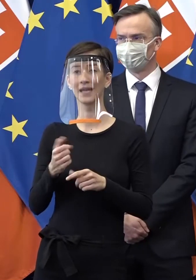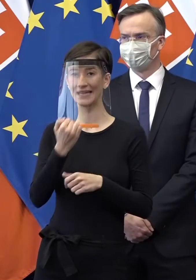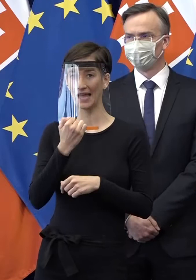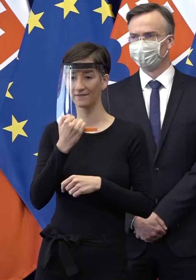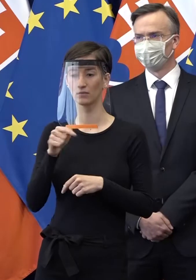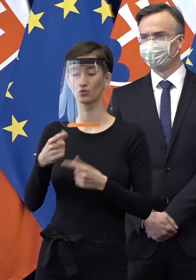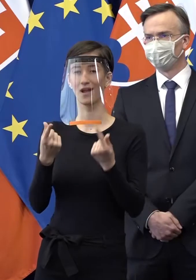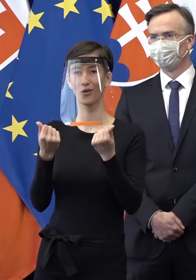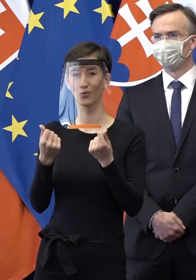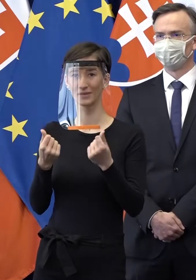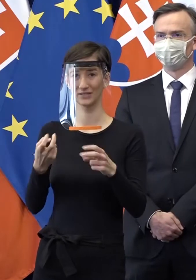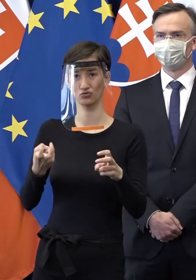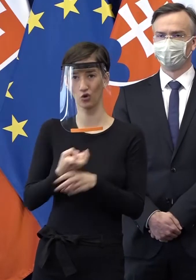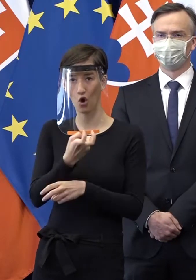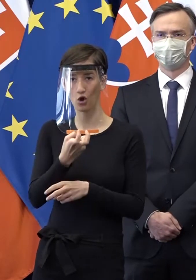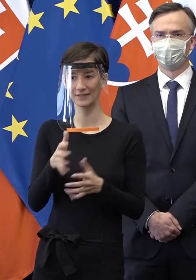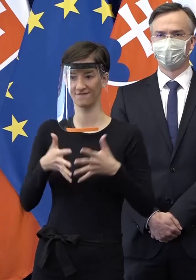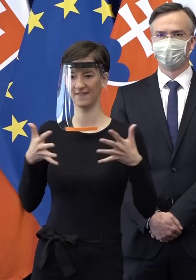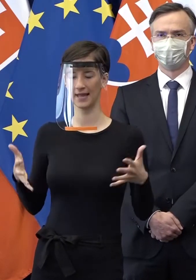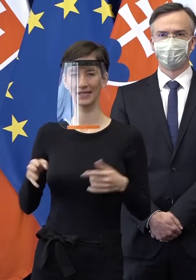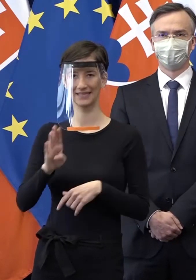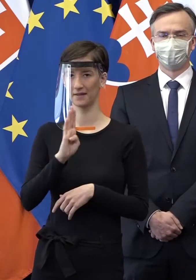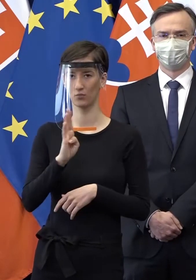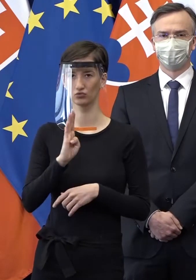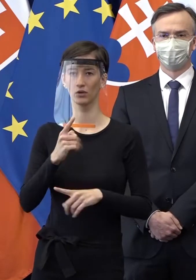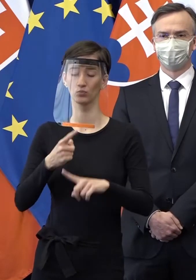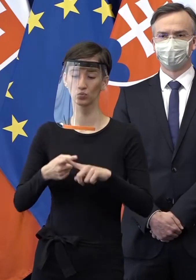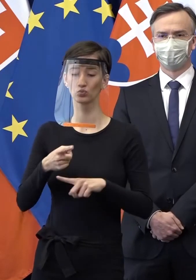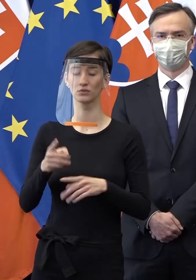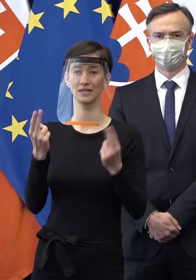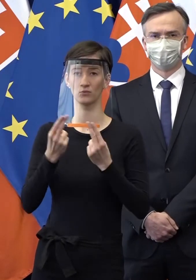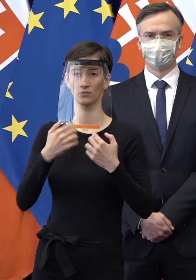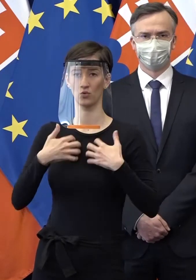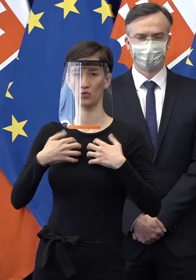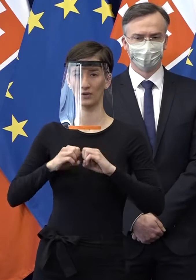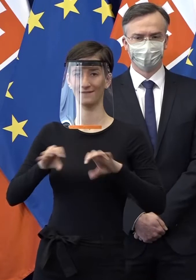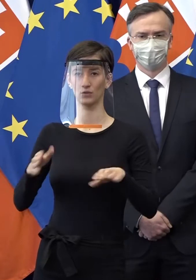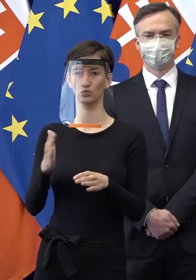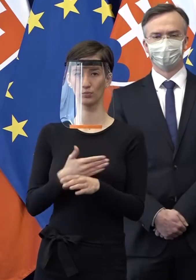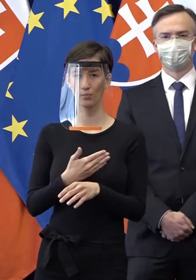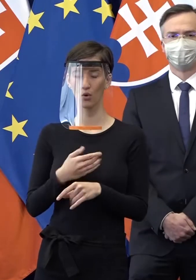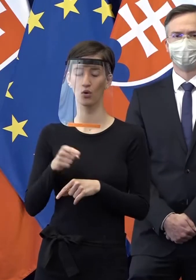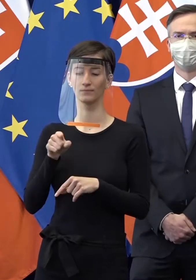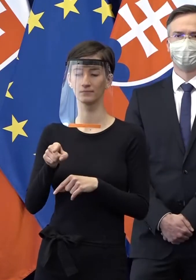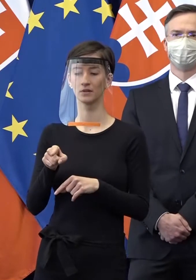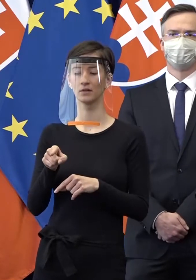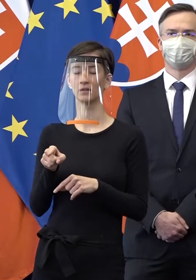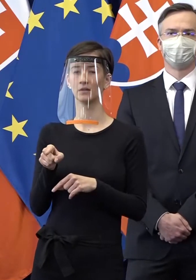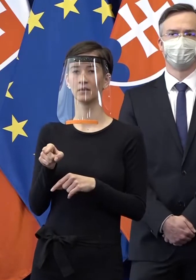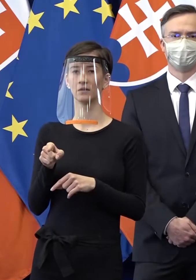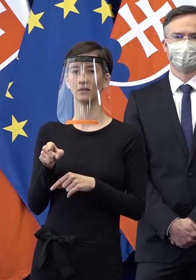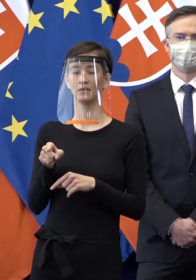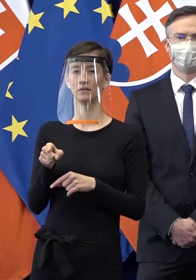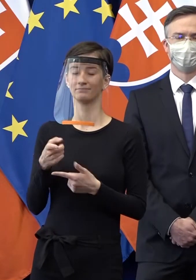potom, ako skončí kríza, to nevieme, samozrejme, tá koronakríza, kedy